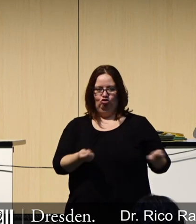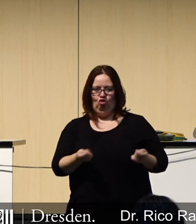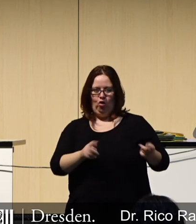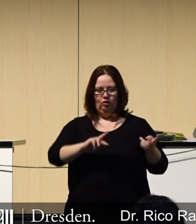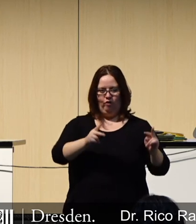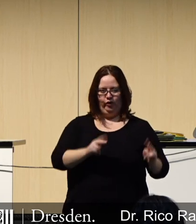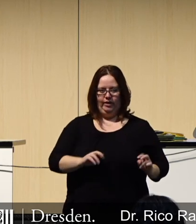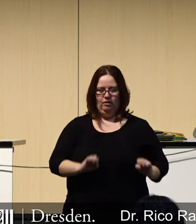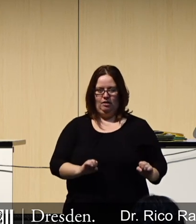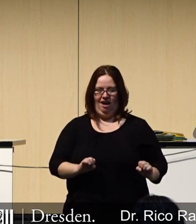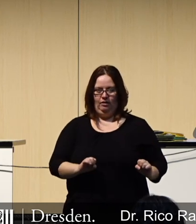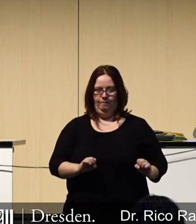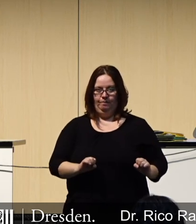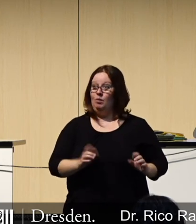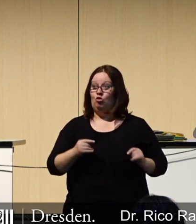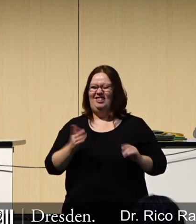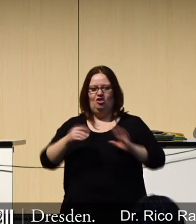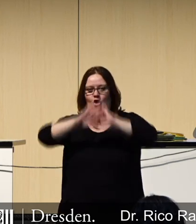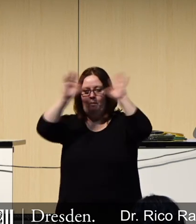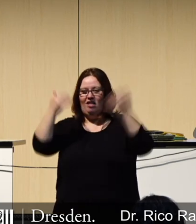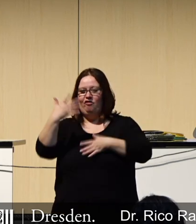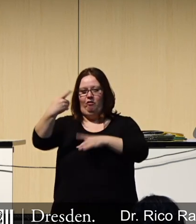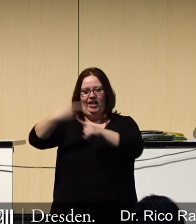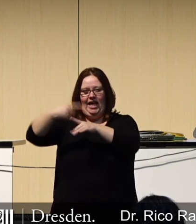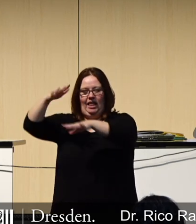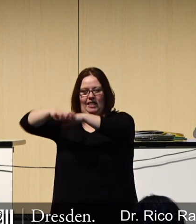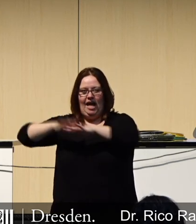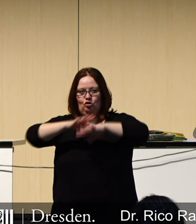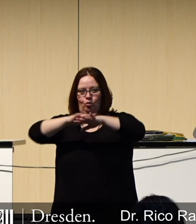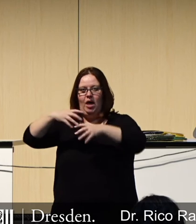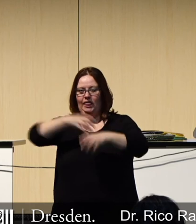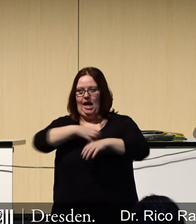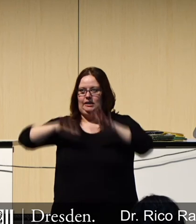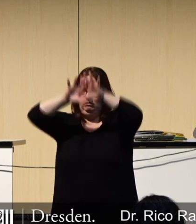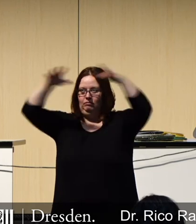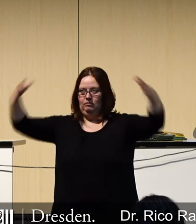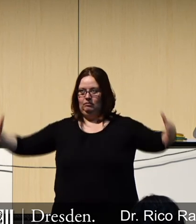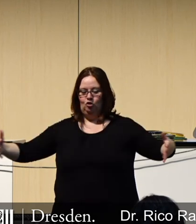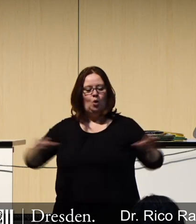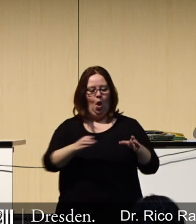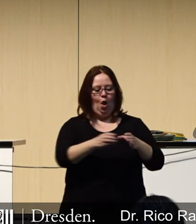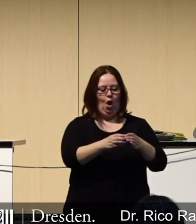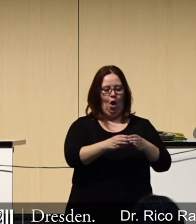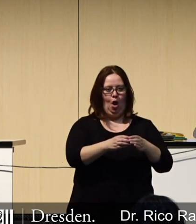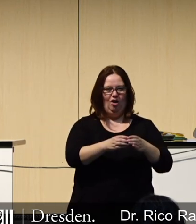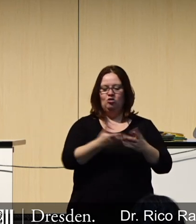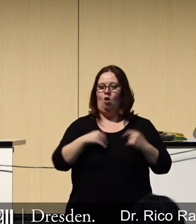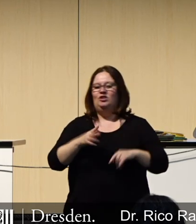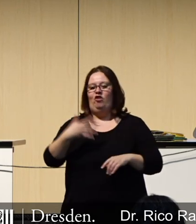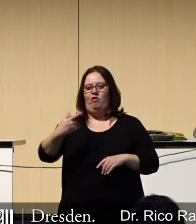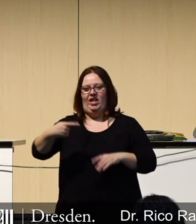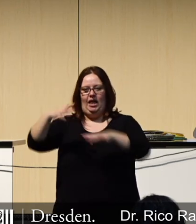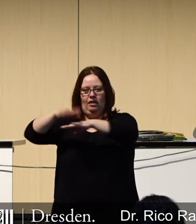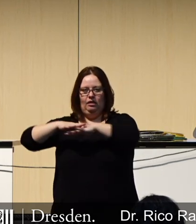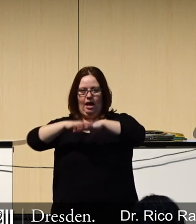und konfigurieren kann. Da reden wir nicht über das große 5G-Netz, das über Dresden gespannt wird. Und auch das ist eine Illusion, wir haben kein großes 5G